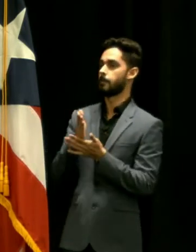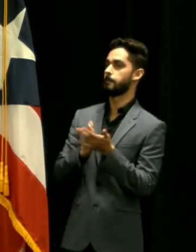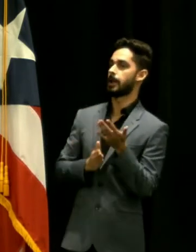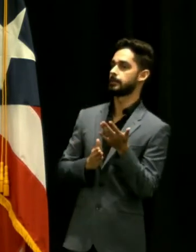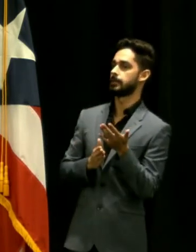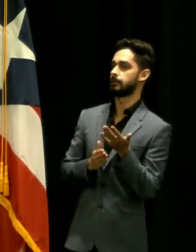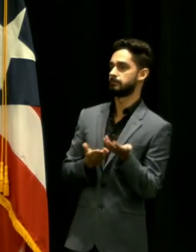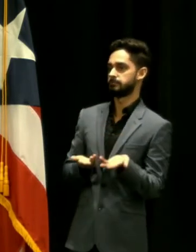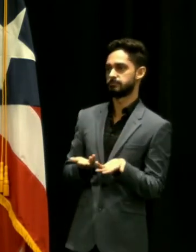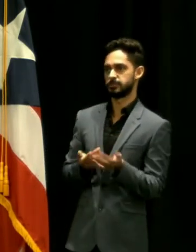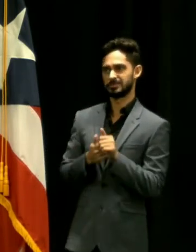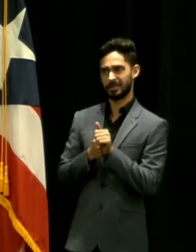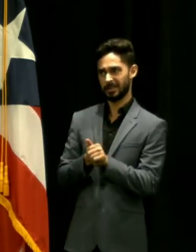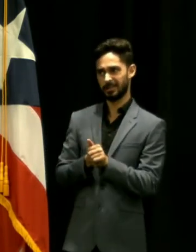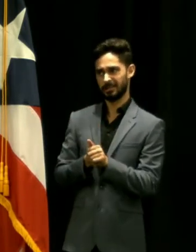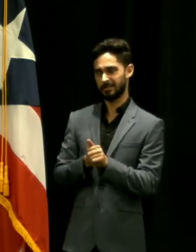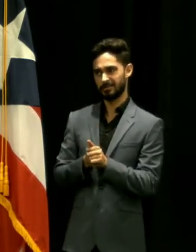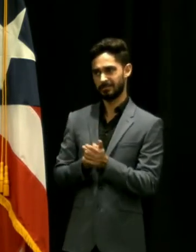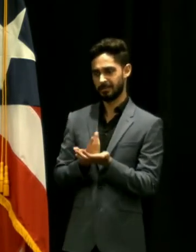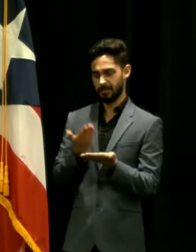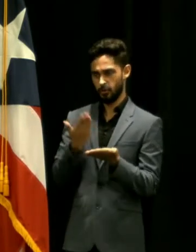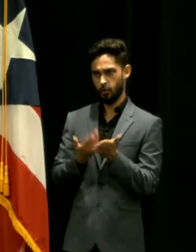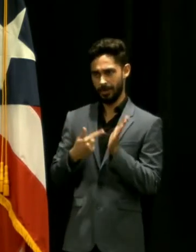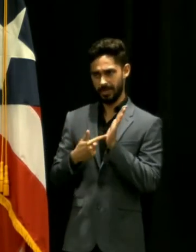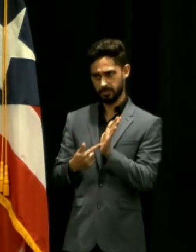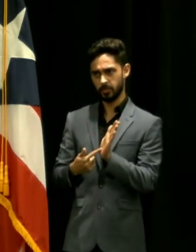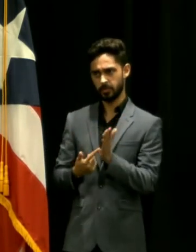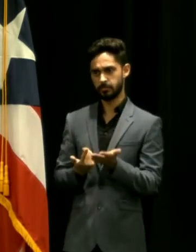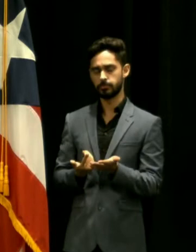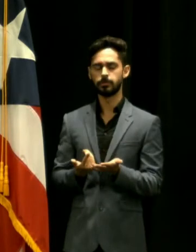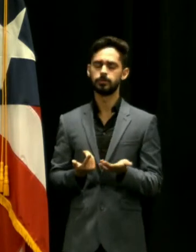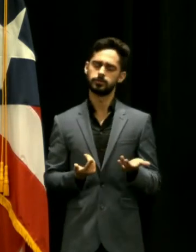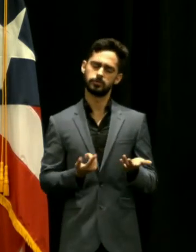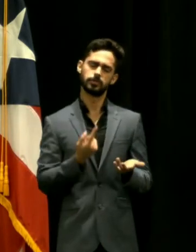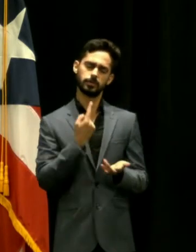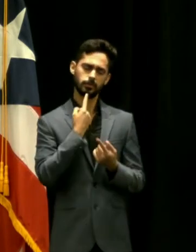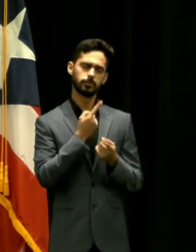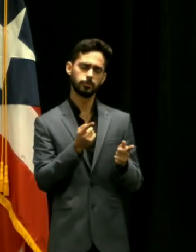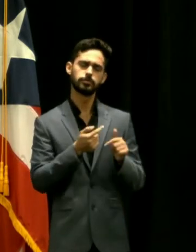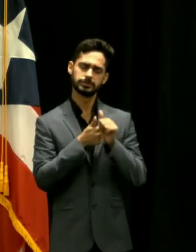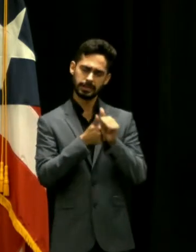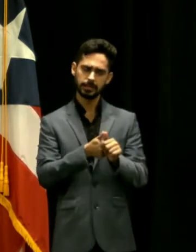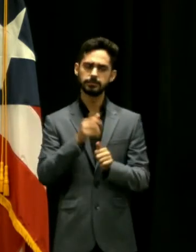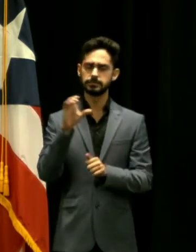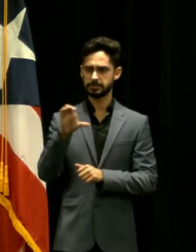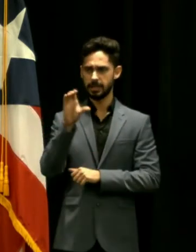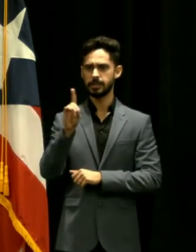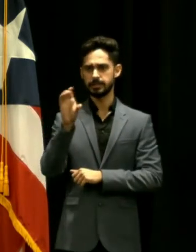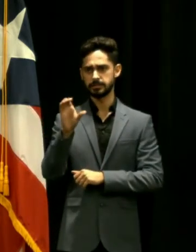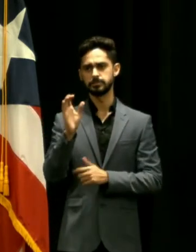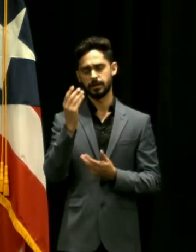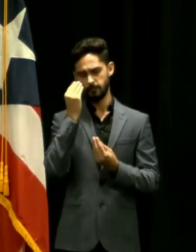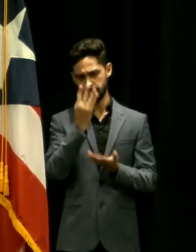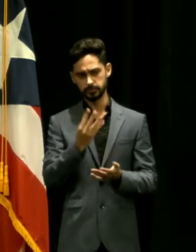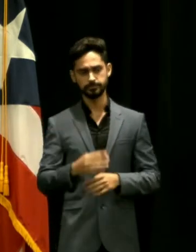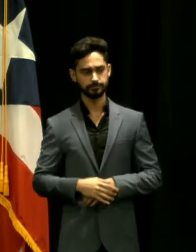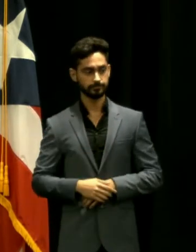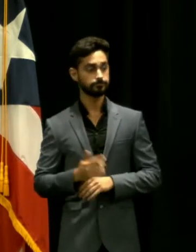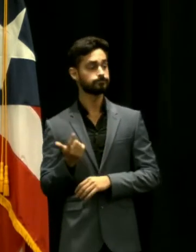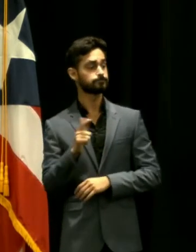yo no quisiera decir eso porque yo entiendo que por regla general se están siguiendo las guías del CDC esa es la información que tengo